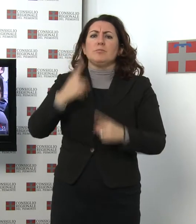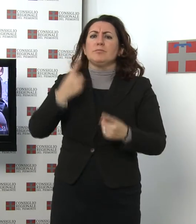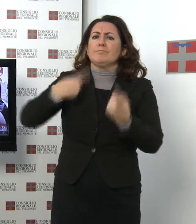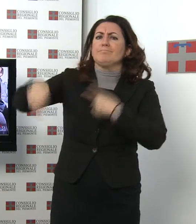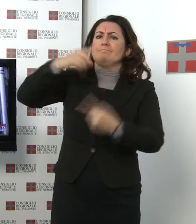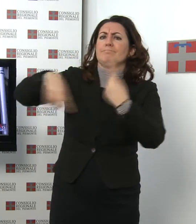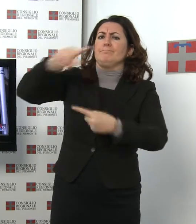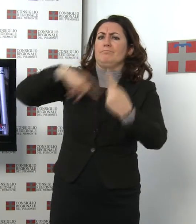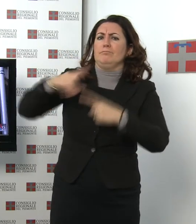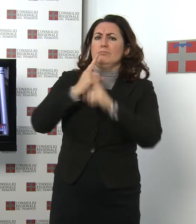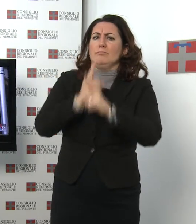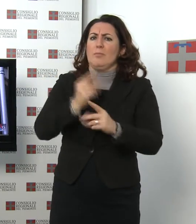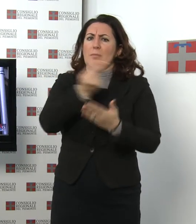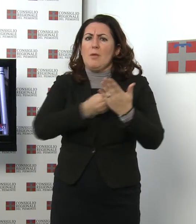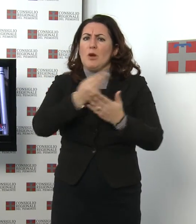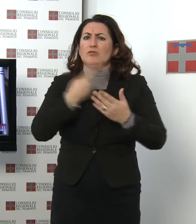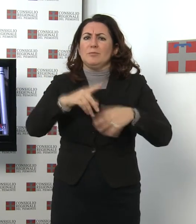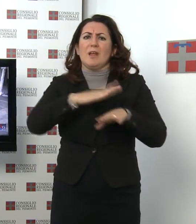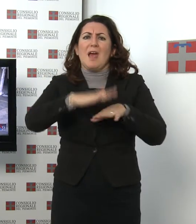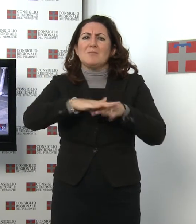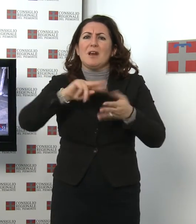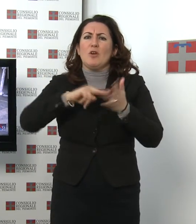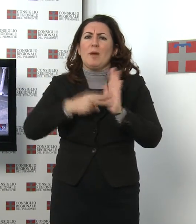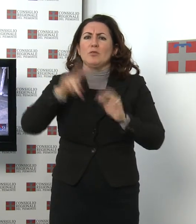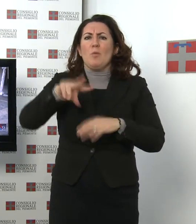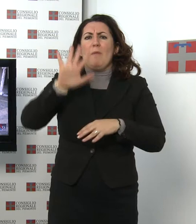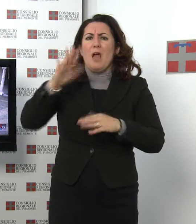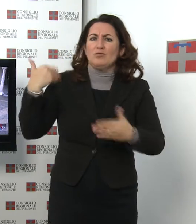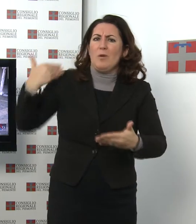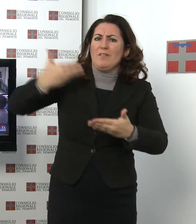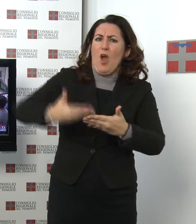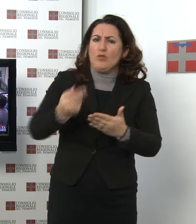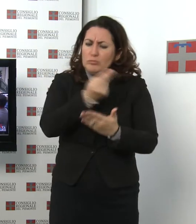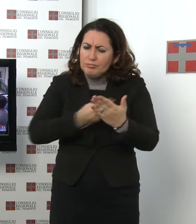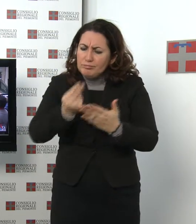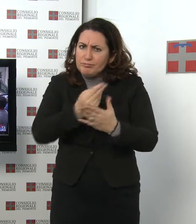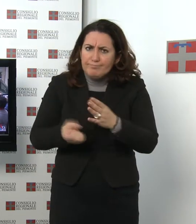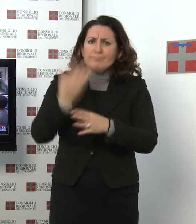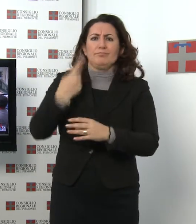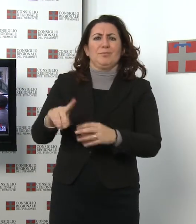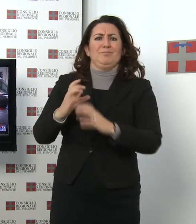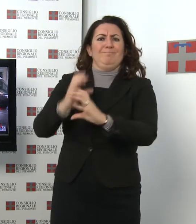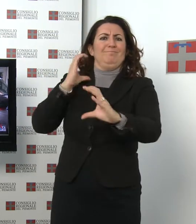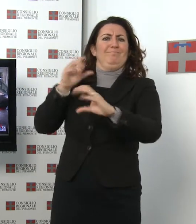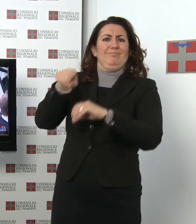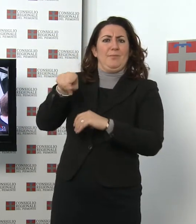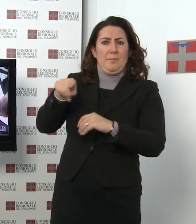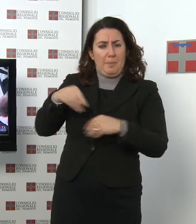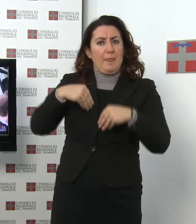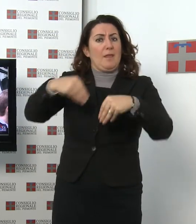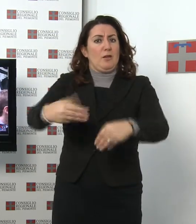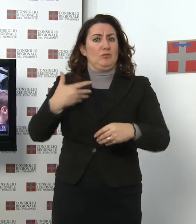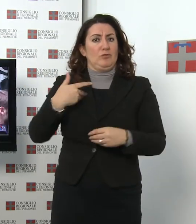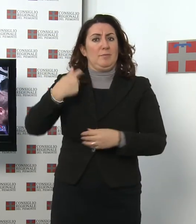progettata sulla base delle esperienze operative acquisite dal 2005 a oggi. All'incontro sono intervenuti il Presidente della Regione